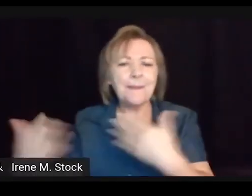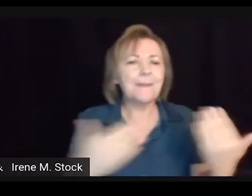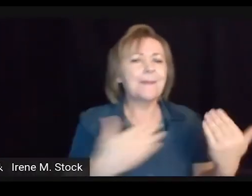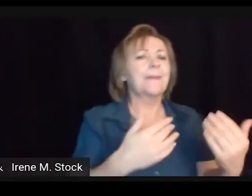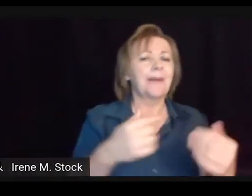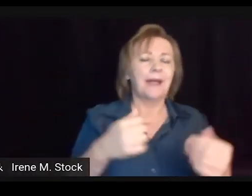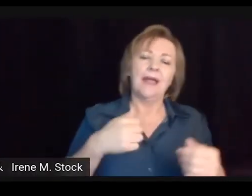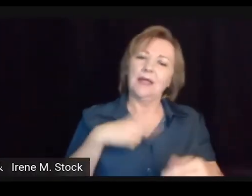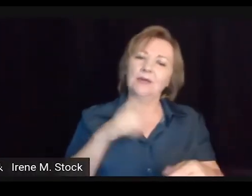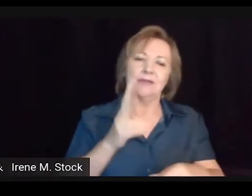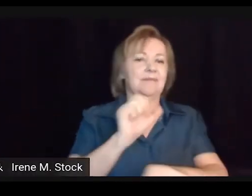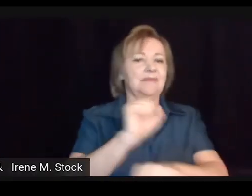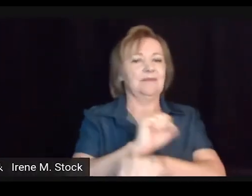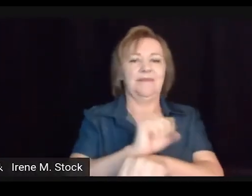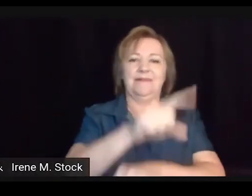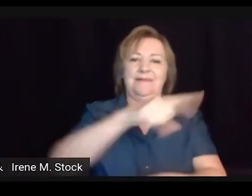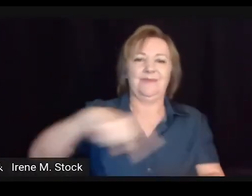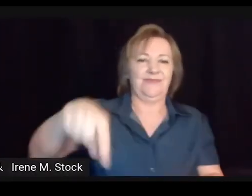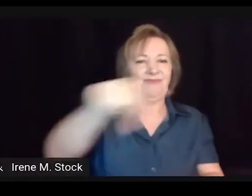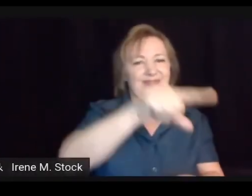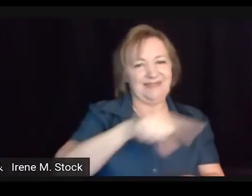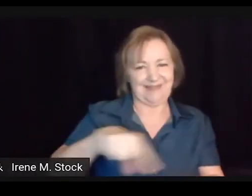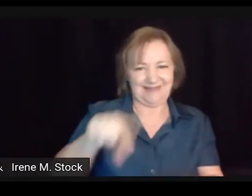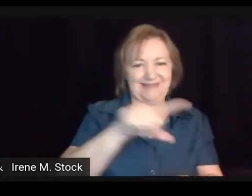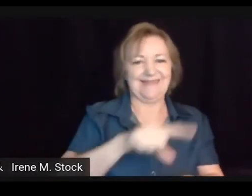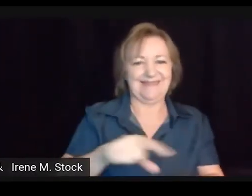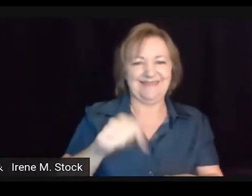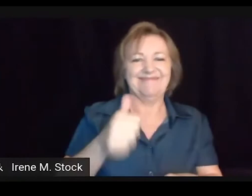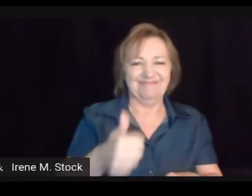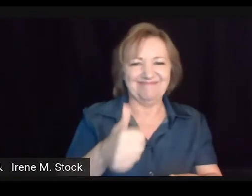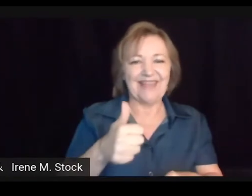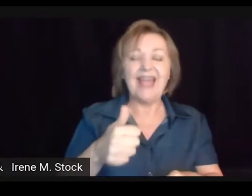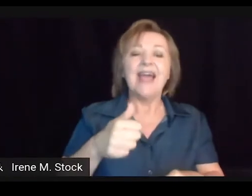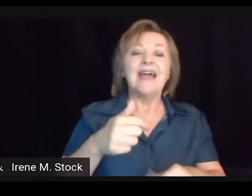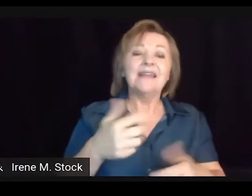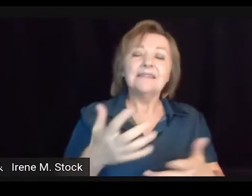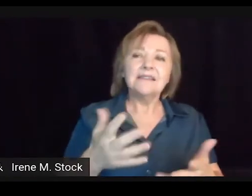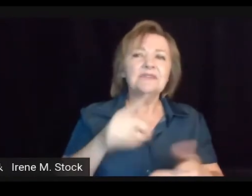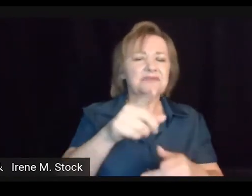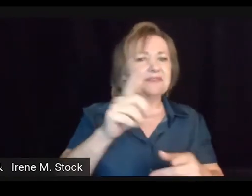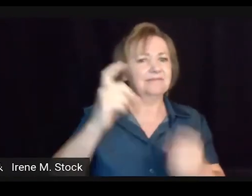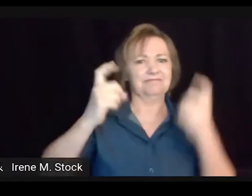se vocês tiverem alguma dúvida, a gente pode interagir, pode conversar. Então, vou estar esperando vocês.